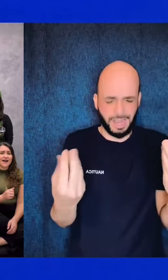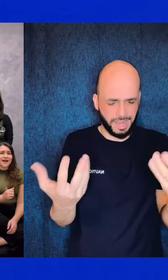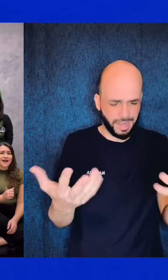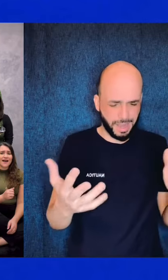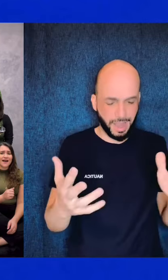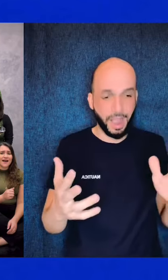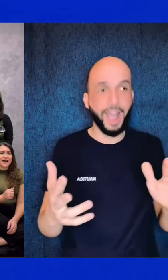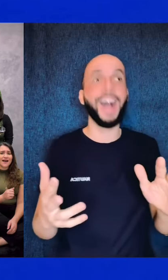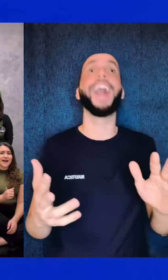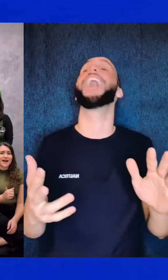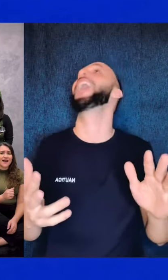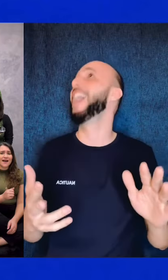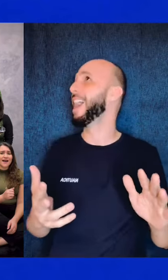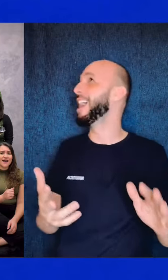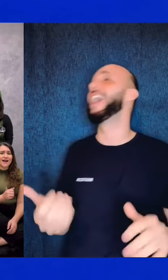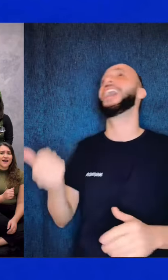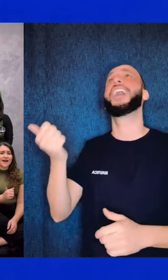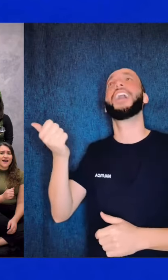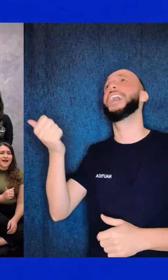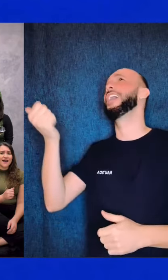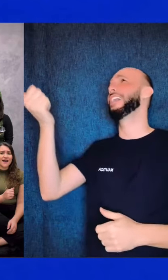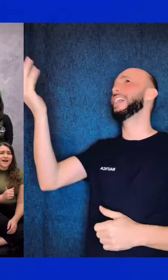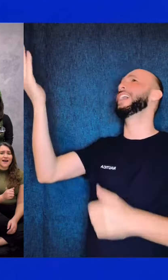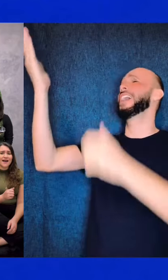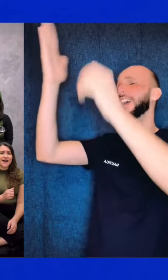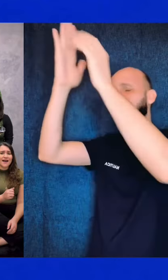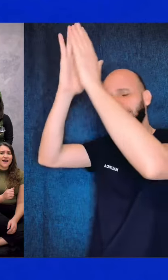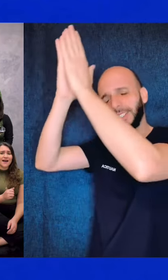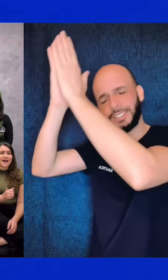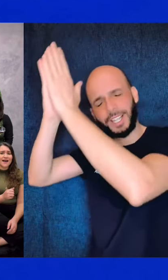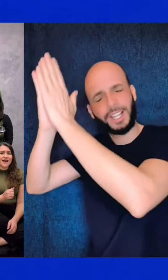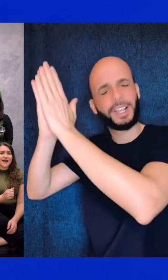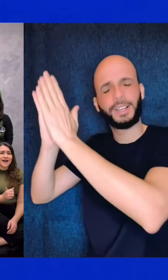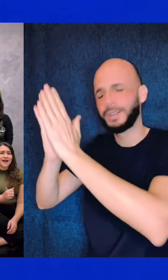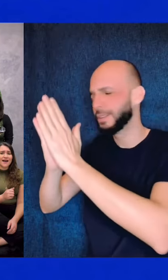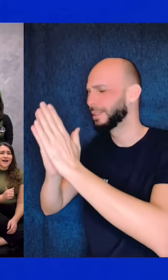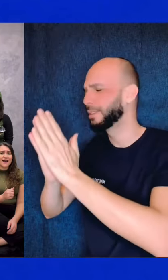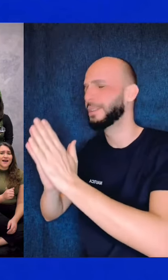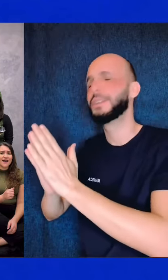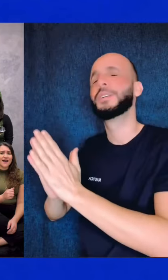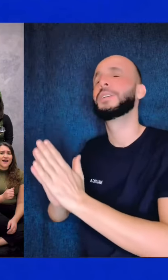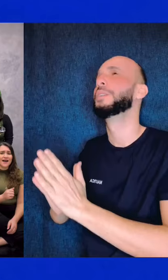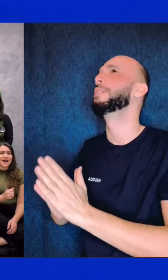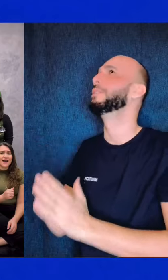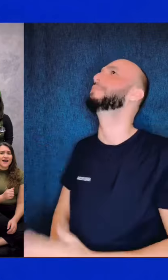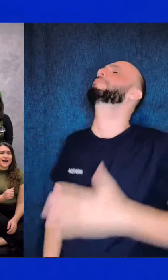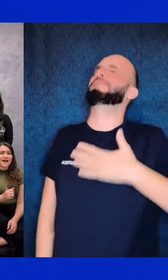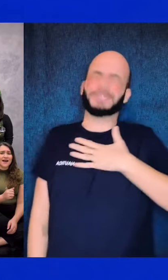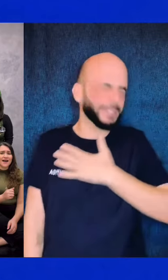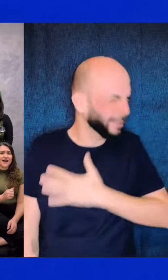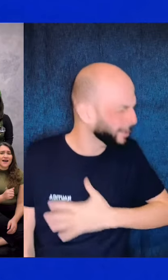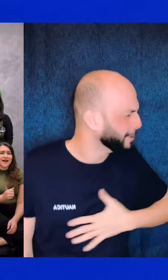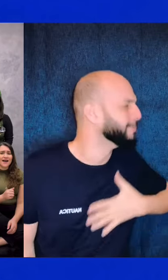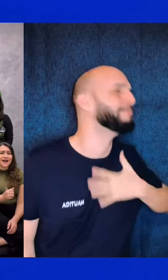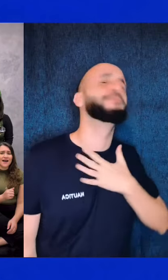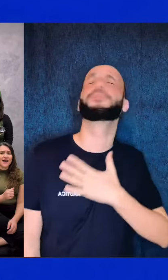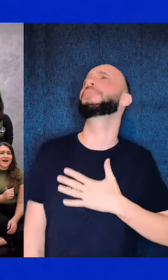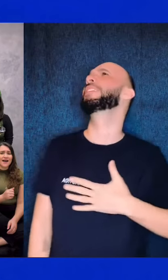eu nasci, ó rei Jesus. Meu prazer é te